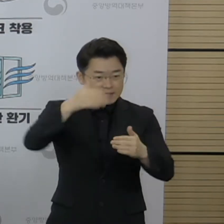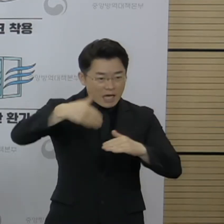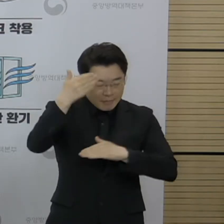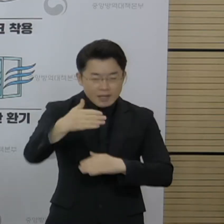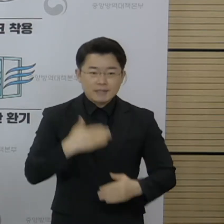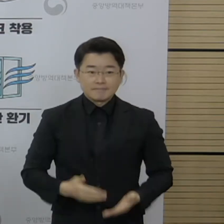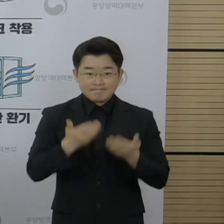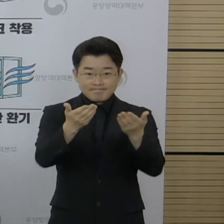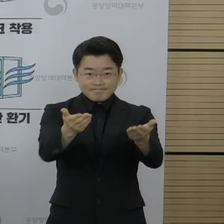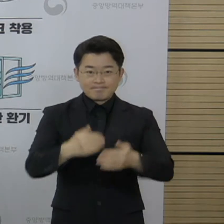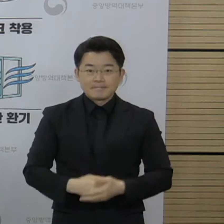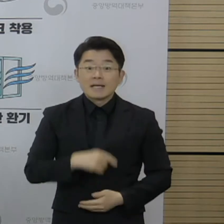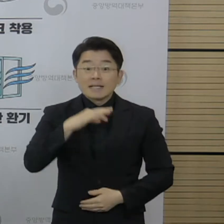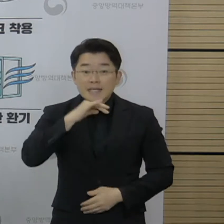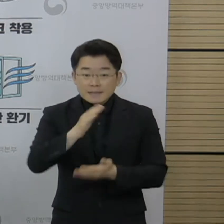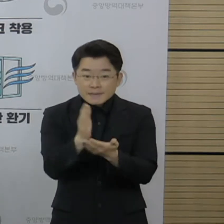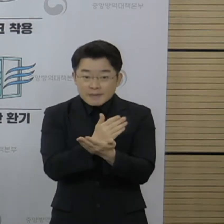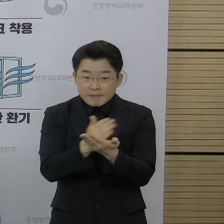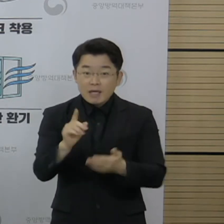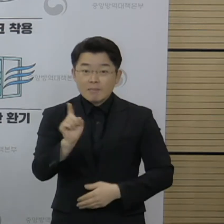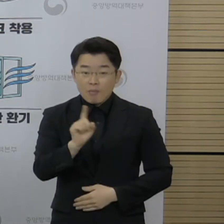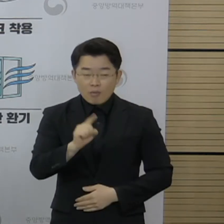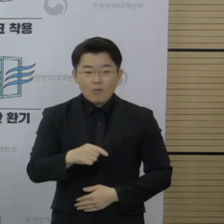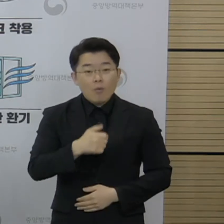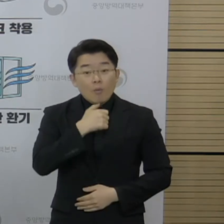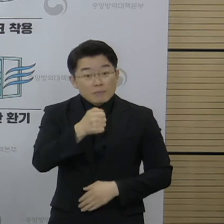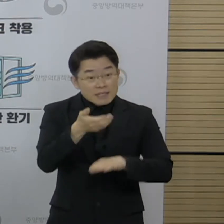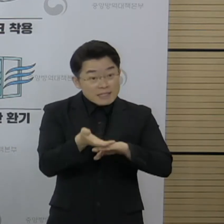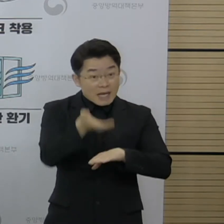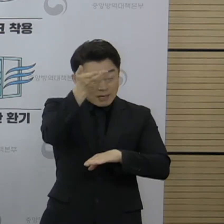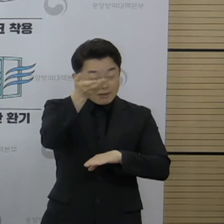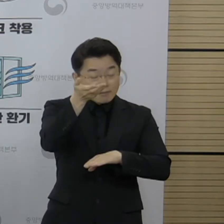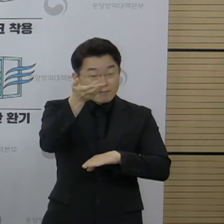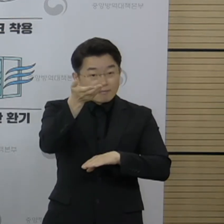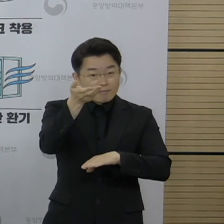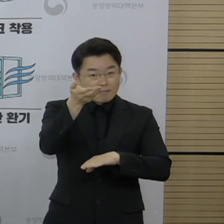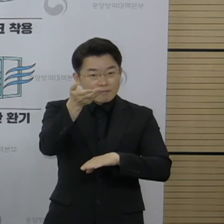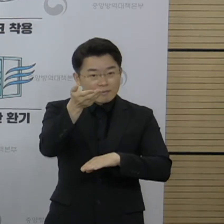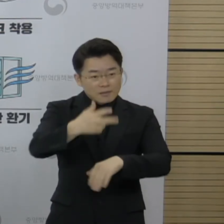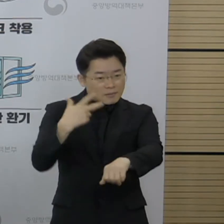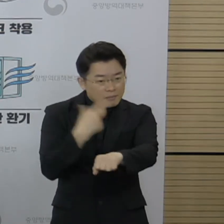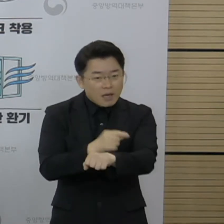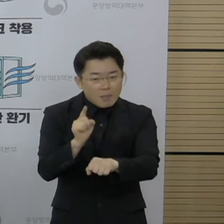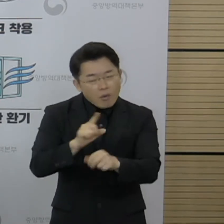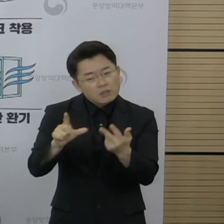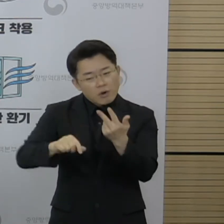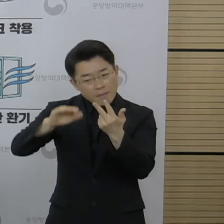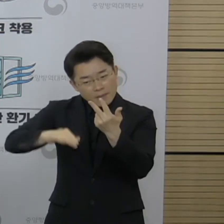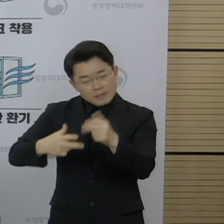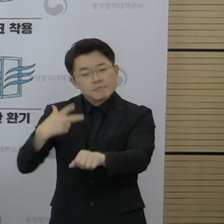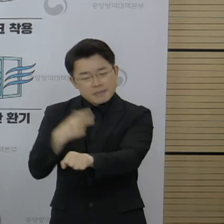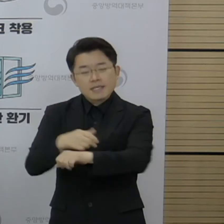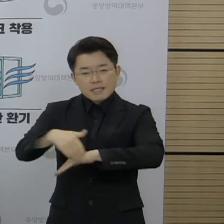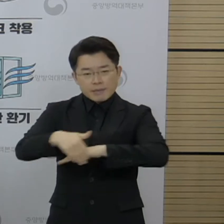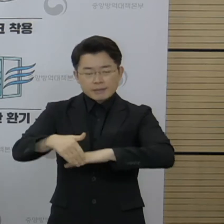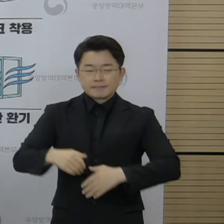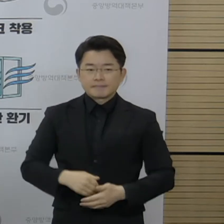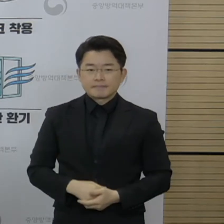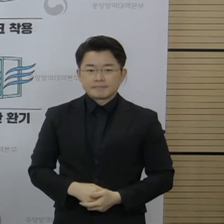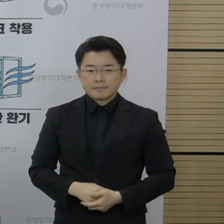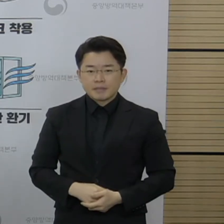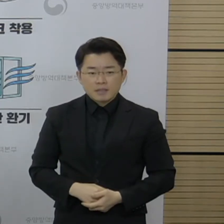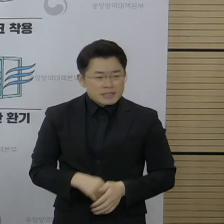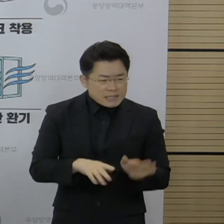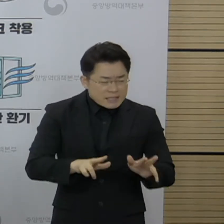연령 기준에 대해서도 현재 50세 이상에 대한 접종은 7월 말부터 계획이 되어 있기 때문에 이거보다 좀 더